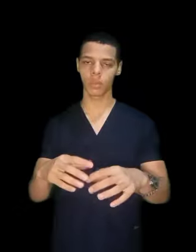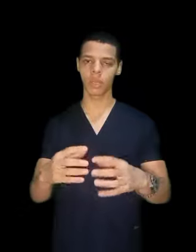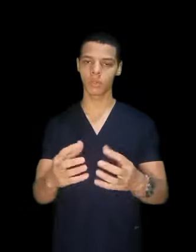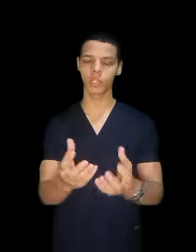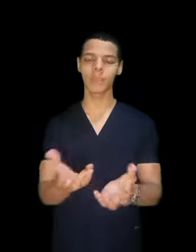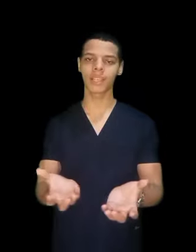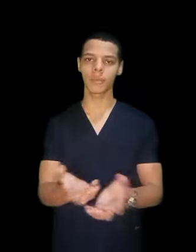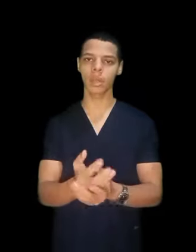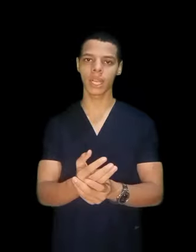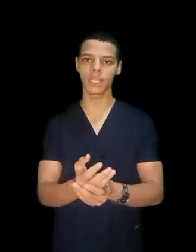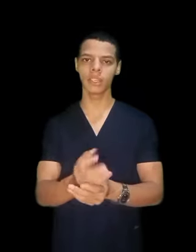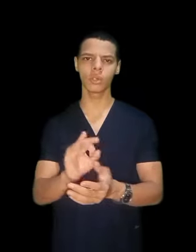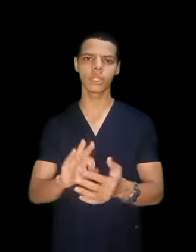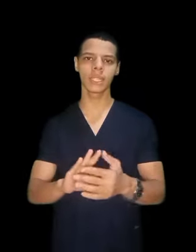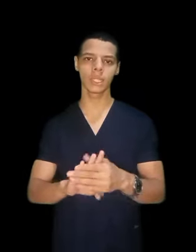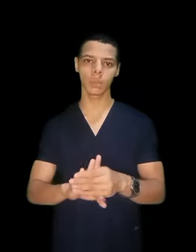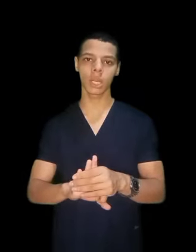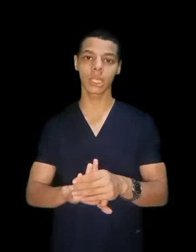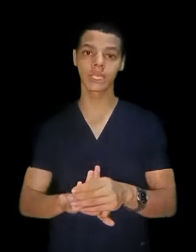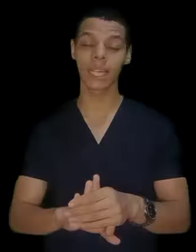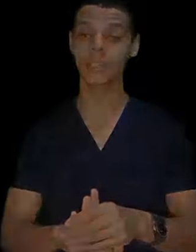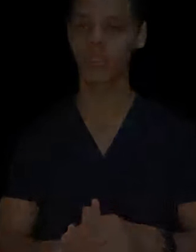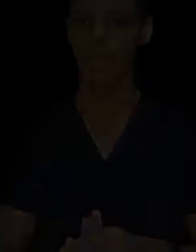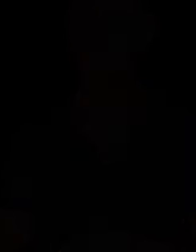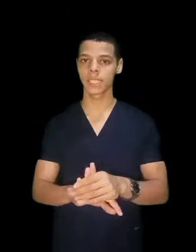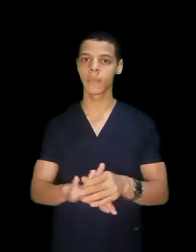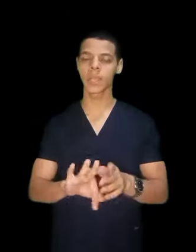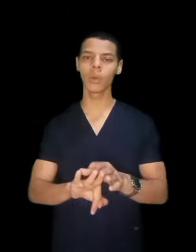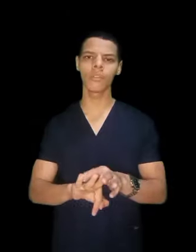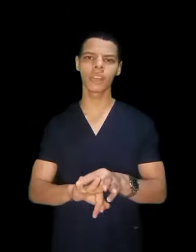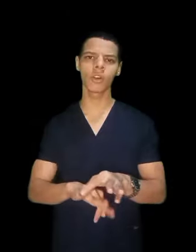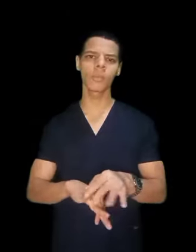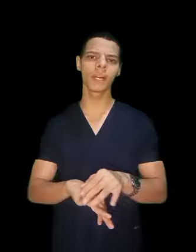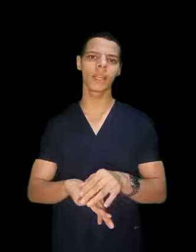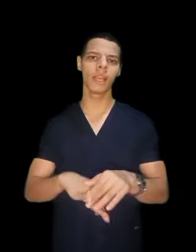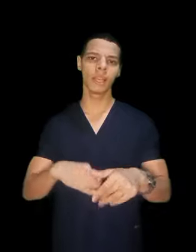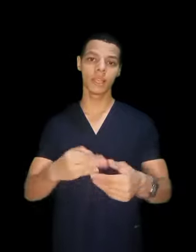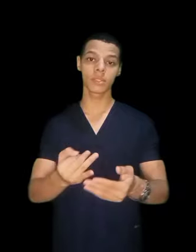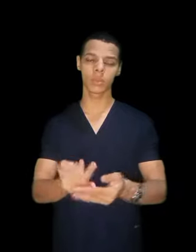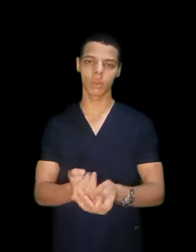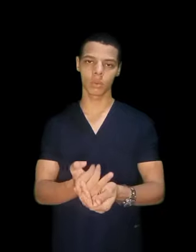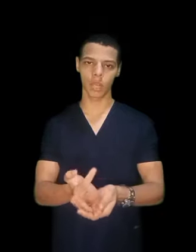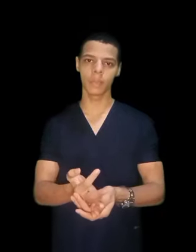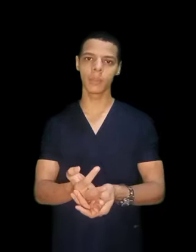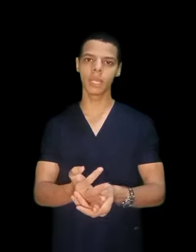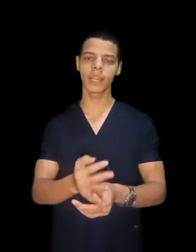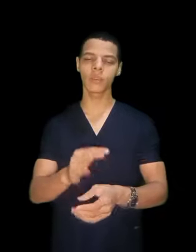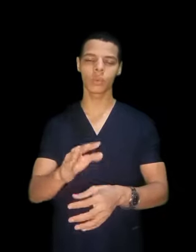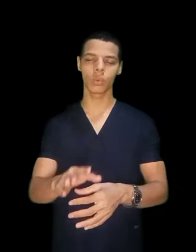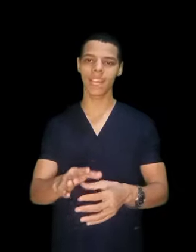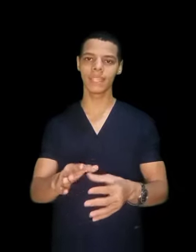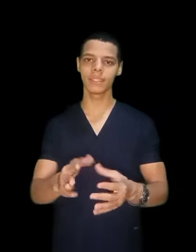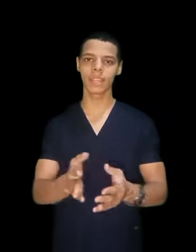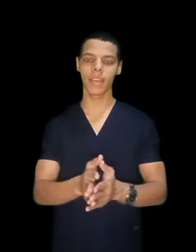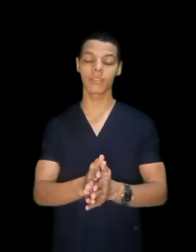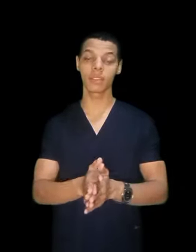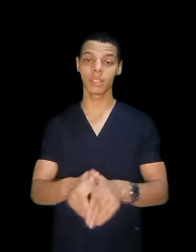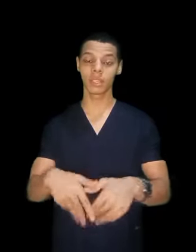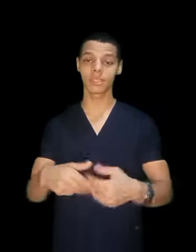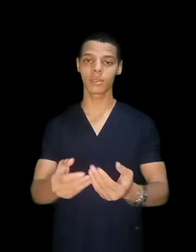المجتمع ده عبارة عن ايه قلنا عبارة عن ثلاث فئات اول فئة هما ناس قريبين منك واكيد انت عارف ان الناس